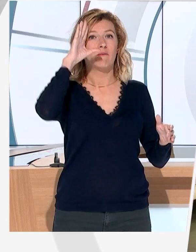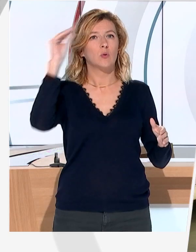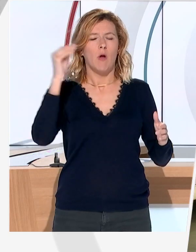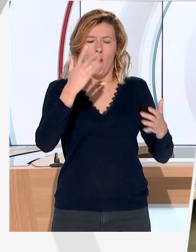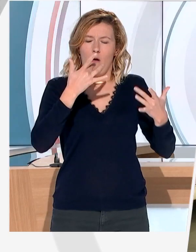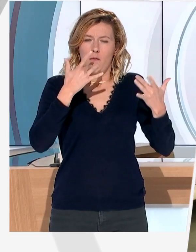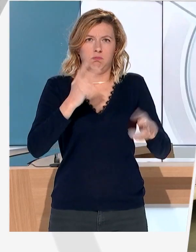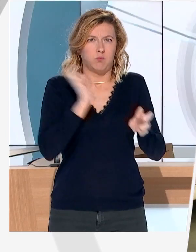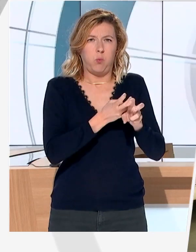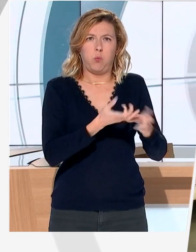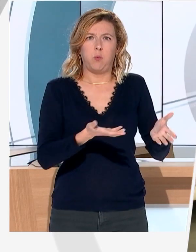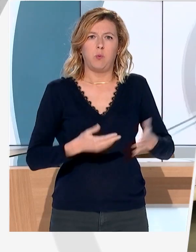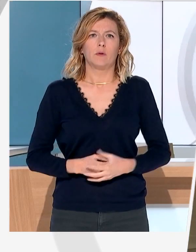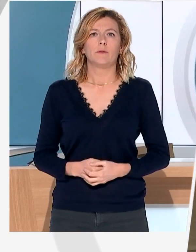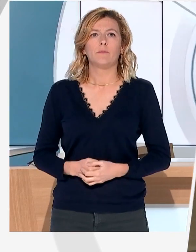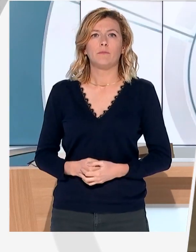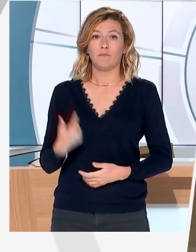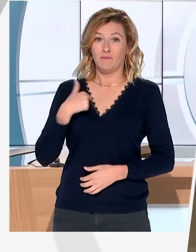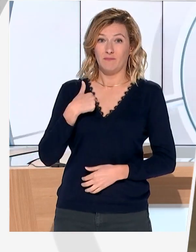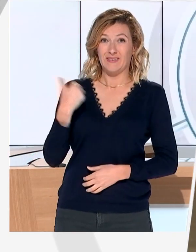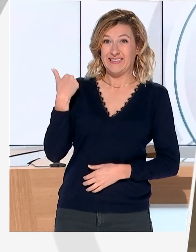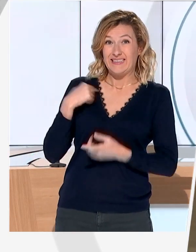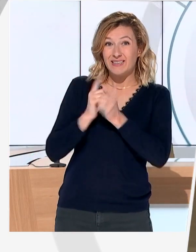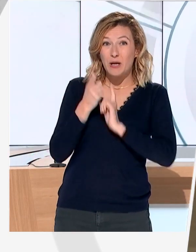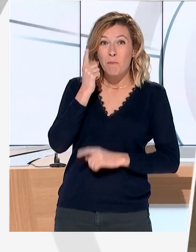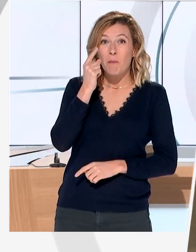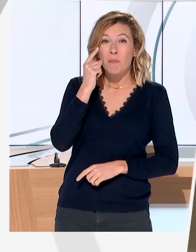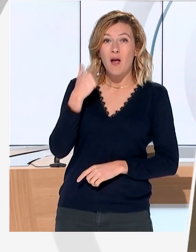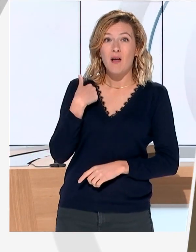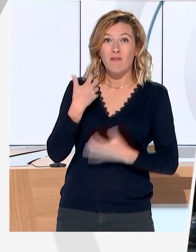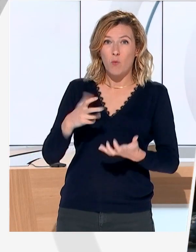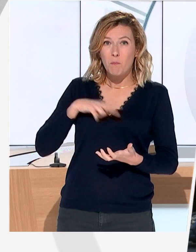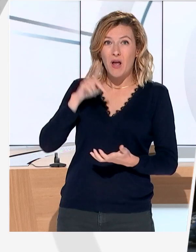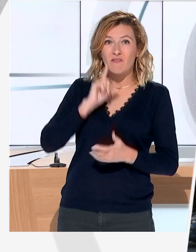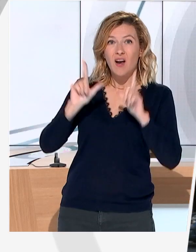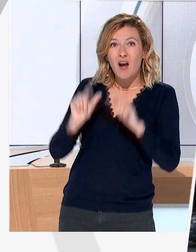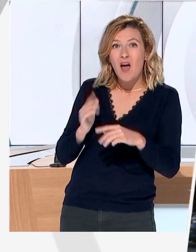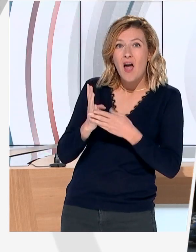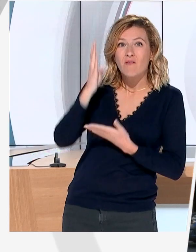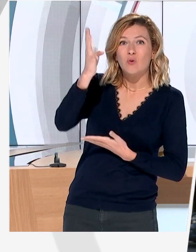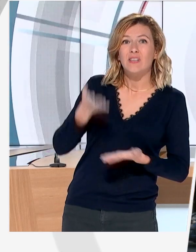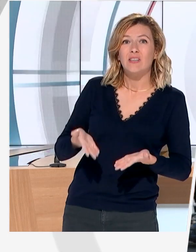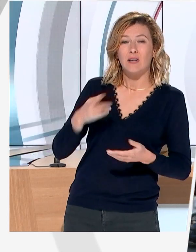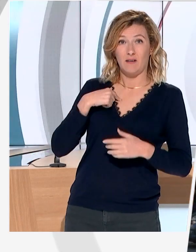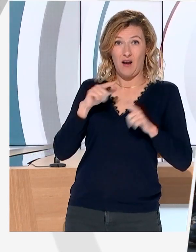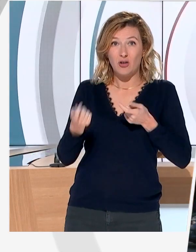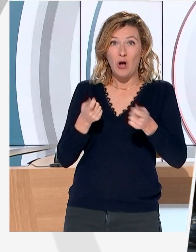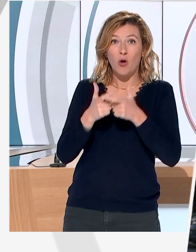Moi, je viens d'être papa et il pas longtemps. Je tiens à ce que ma fille ait un avenir. J'ai 12 personnes, 12 salariés dans l'entreprise. Ils ont chacun leur vie, des